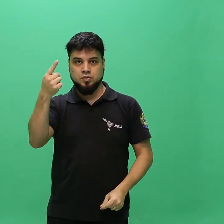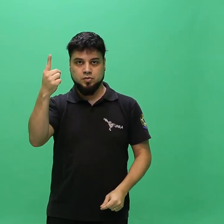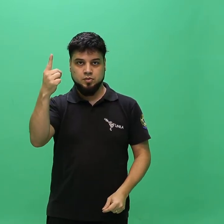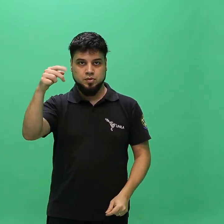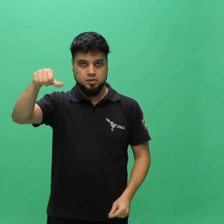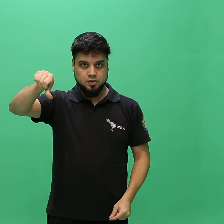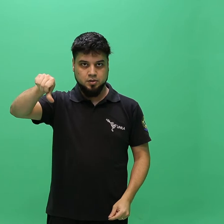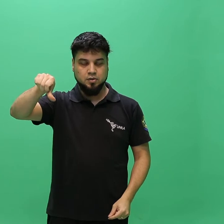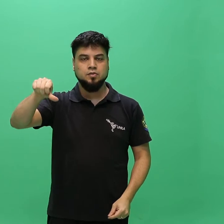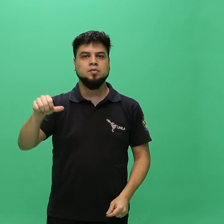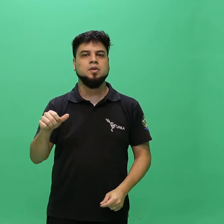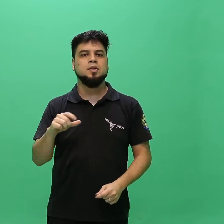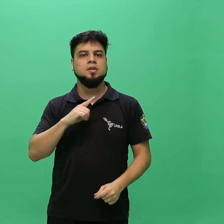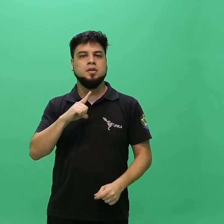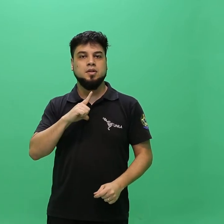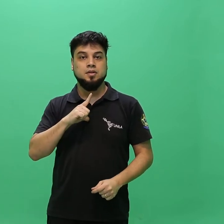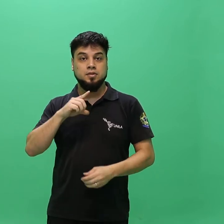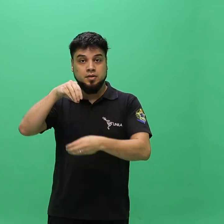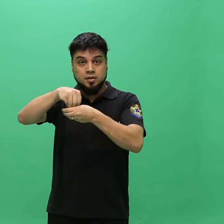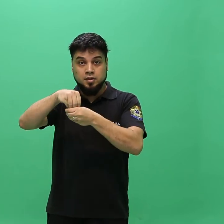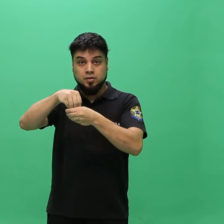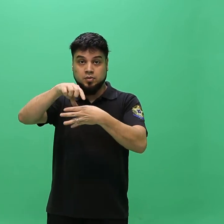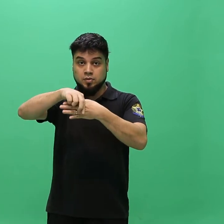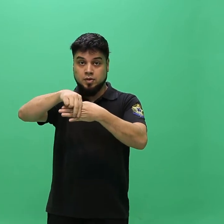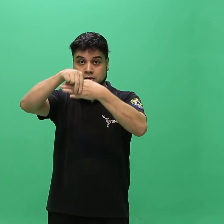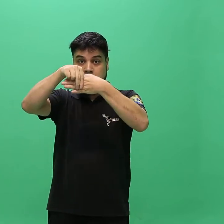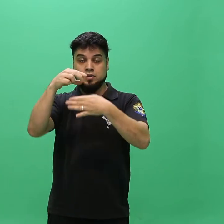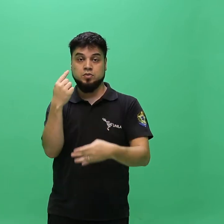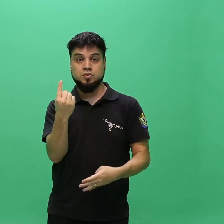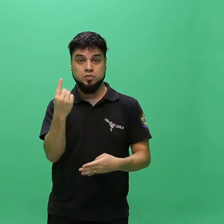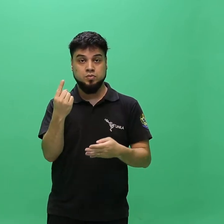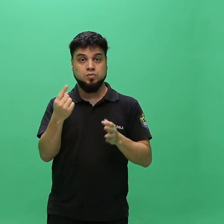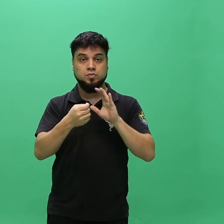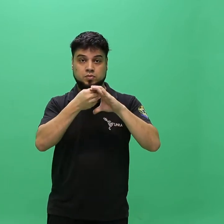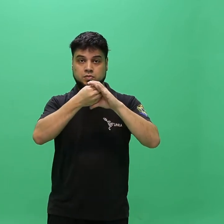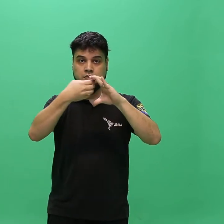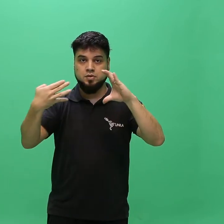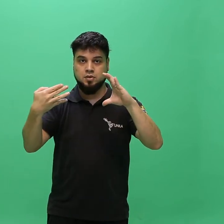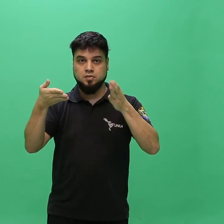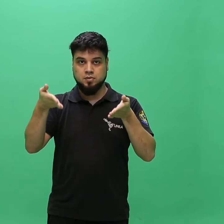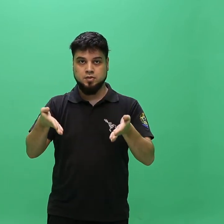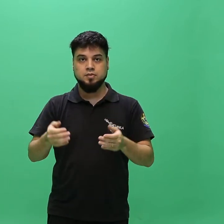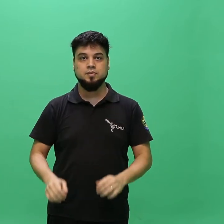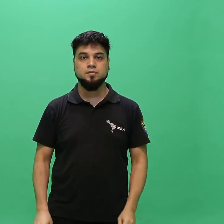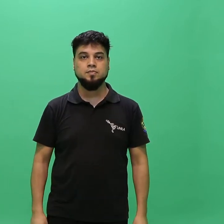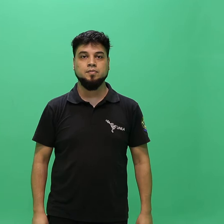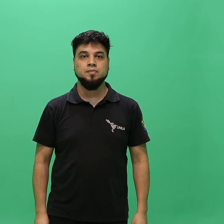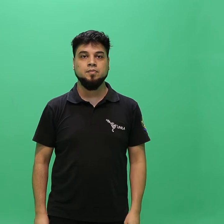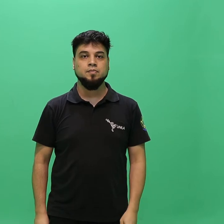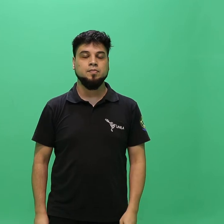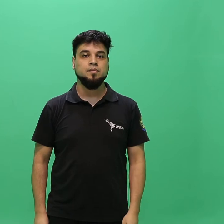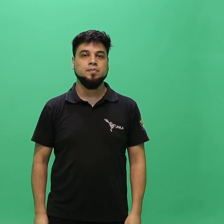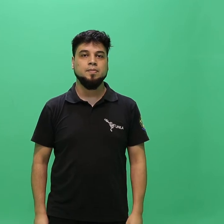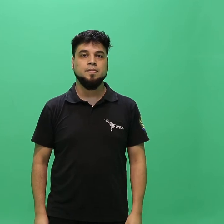de vagas ociosas 2019 encontra-se elencado no anexo 1 do presente edital.